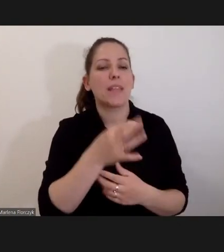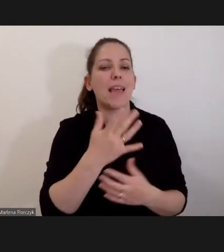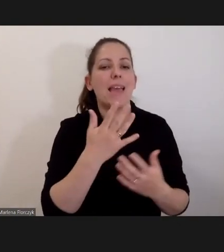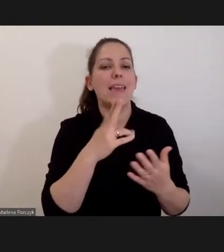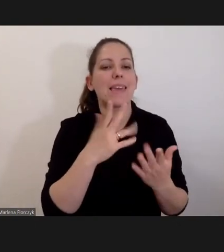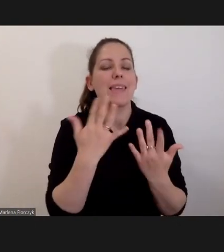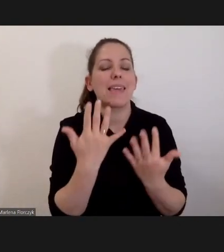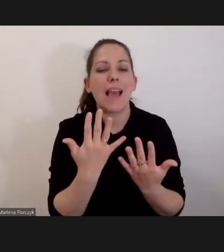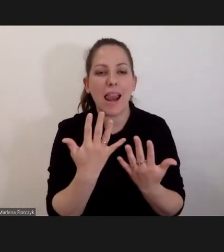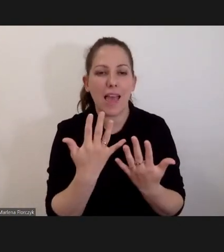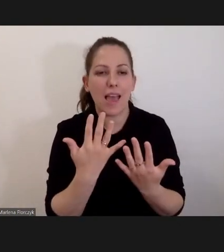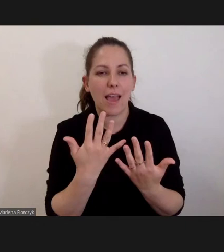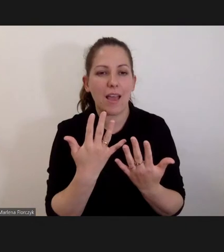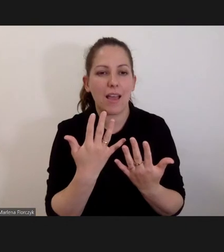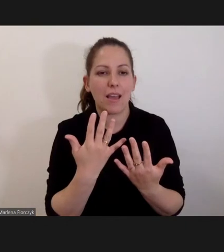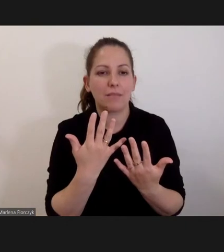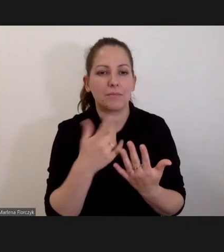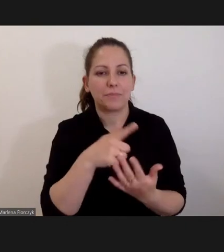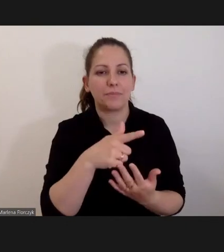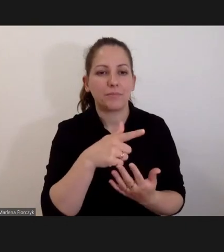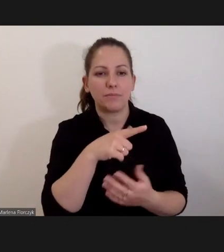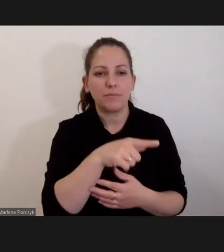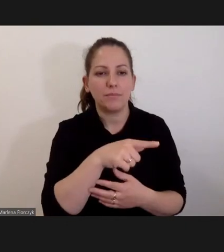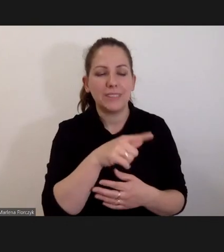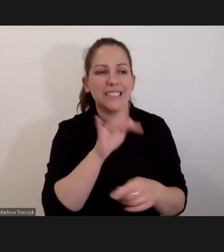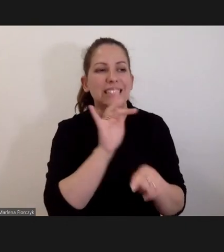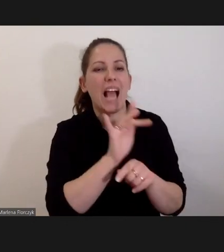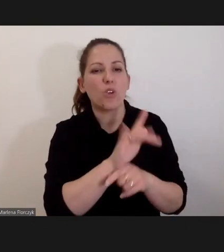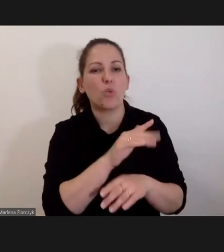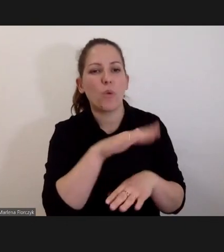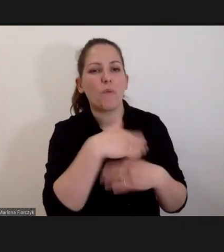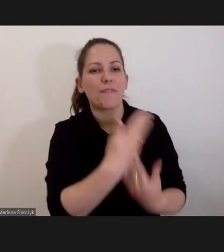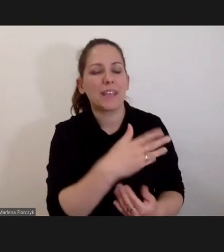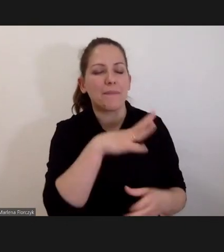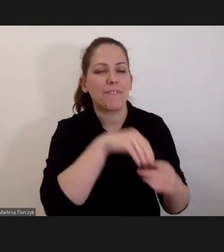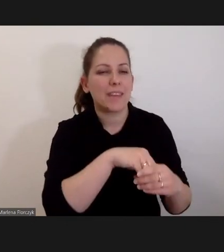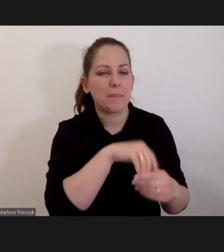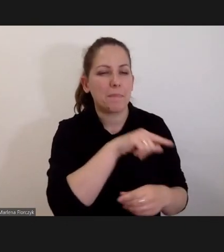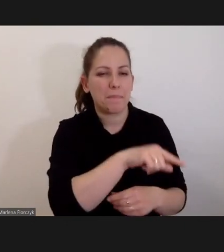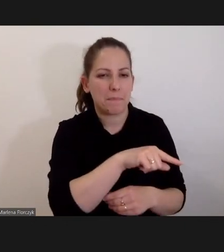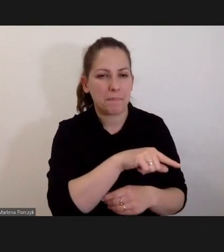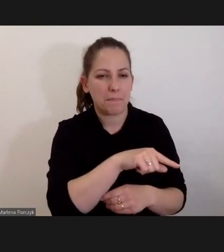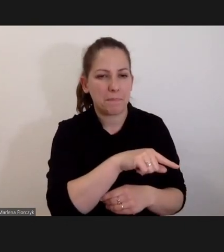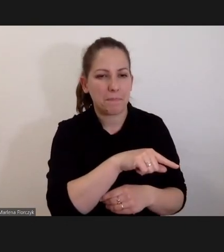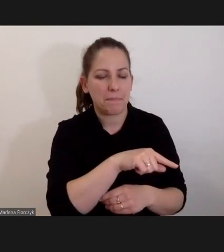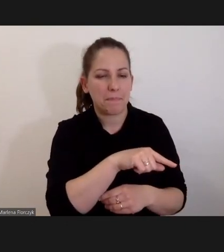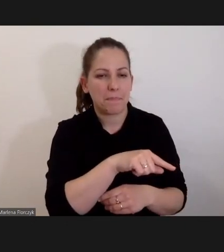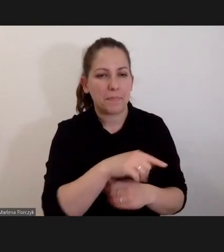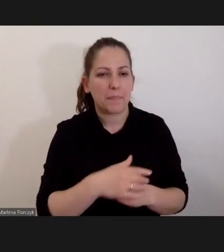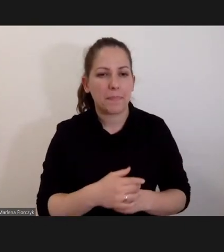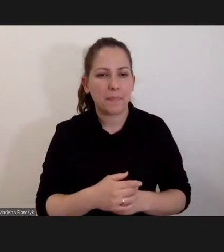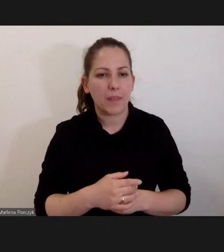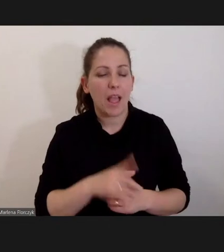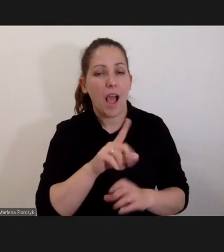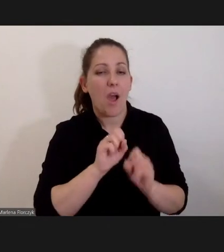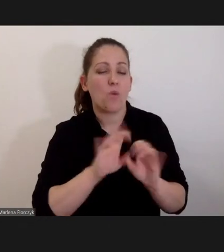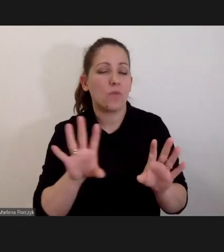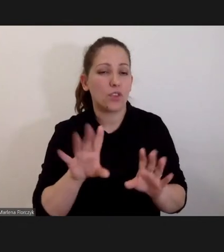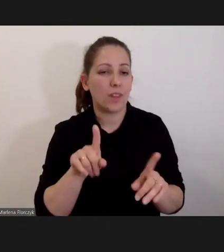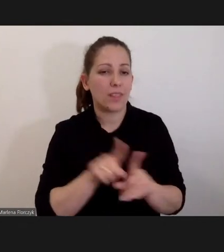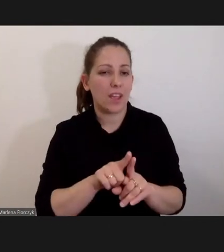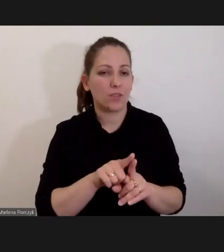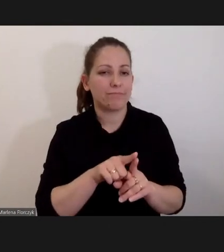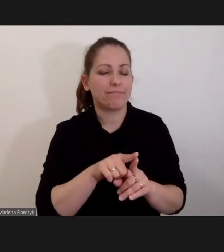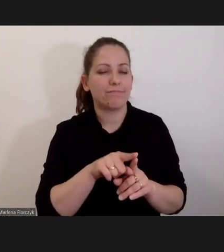rozstrzygnąć od zasadności zarzutów stawianych temu rozstrzygnięciu. Chociaż oczywiście u